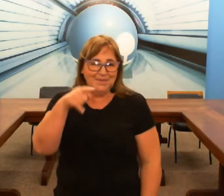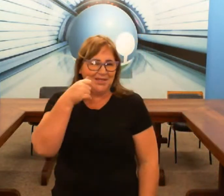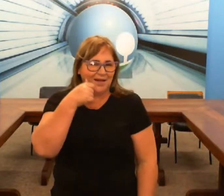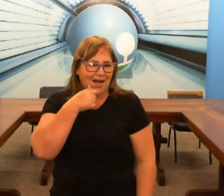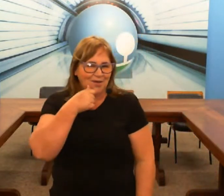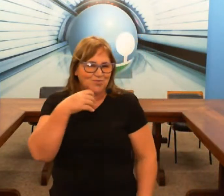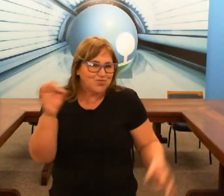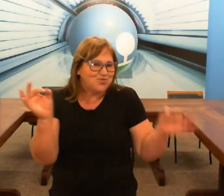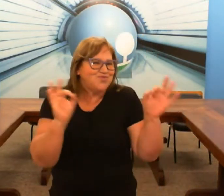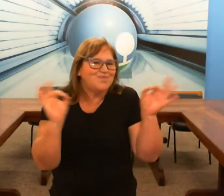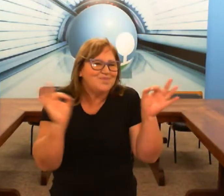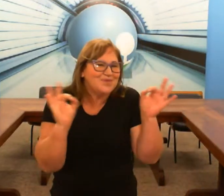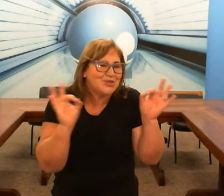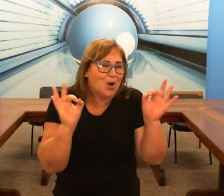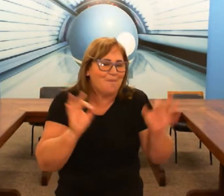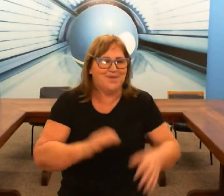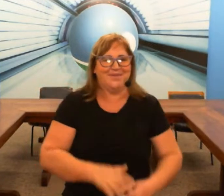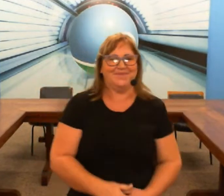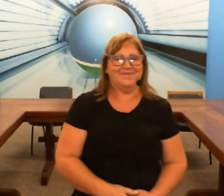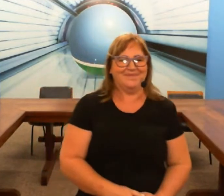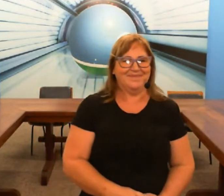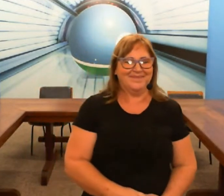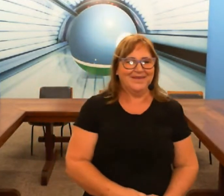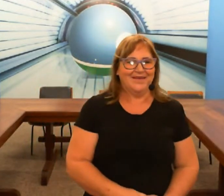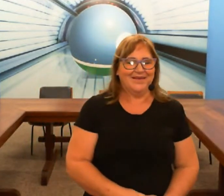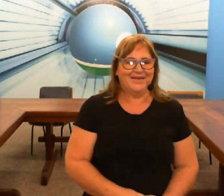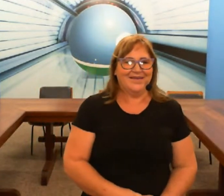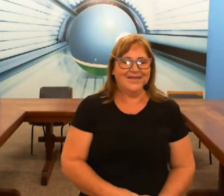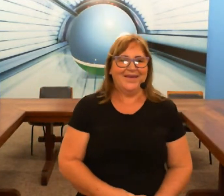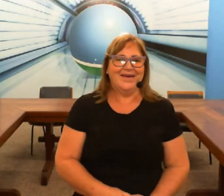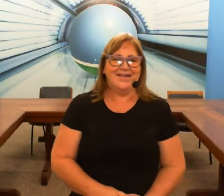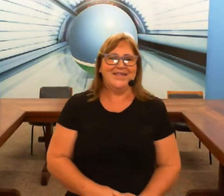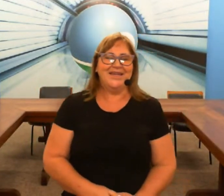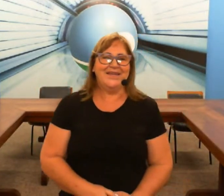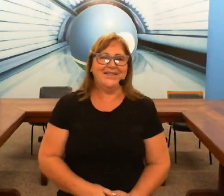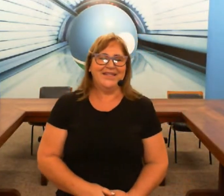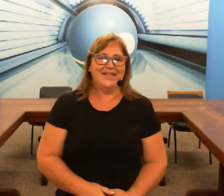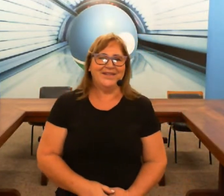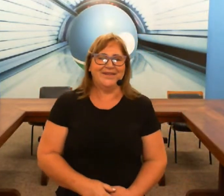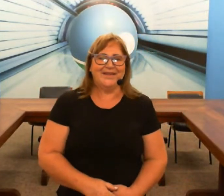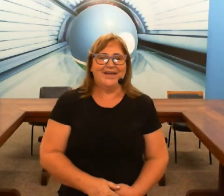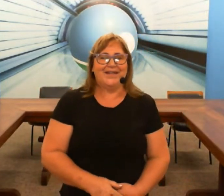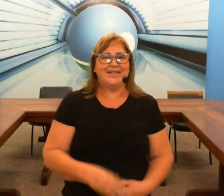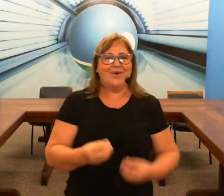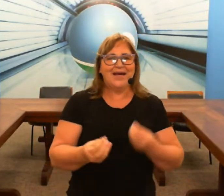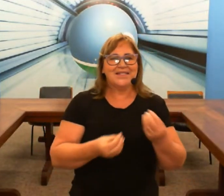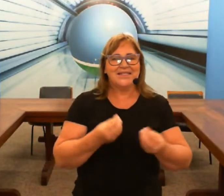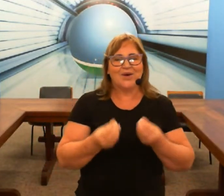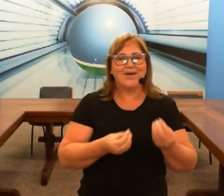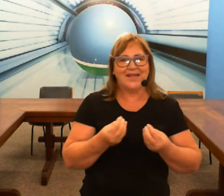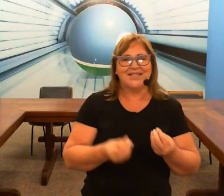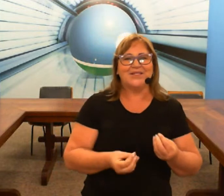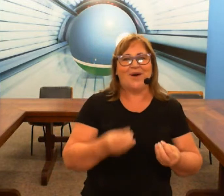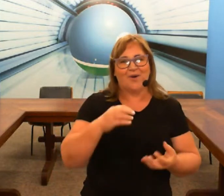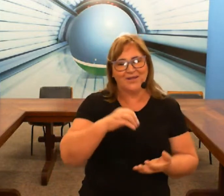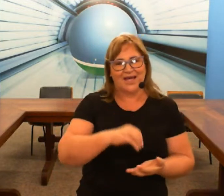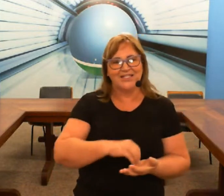menina lá top né e então é assim que acontece então acontece